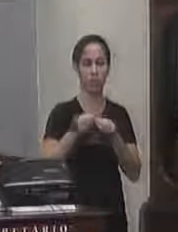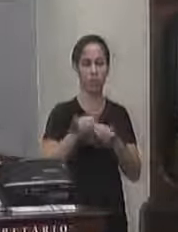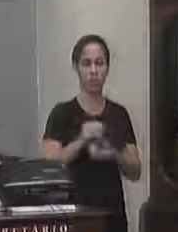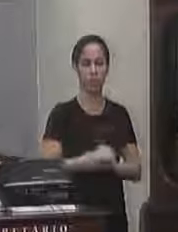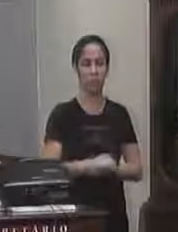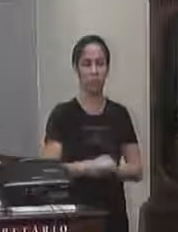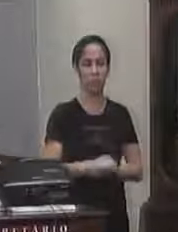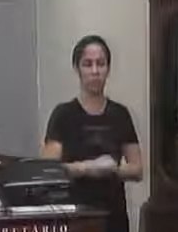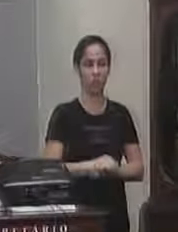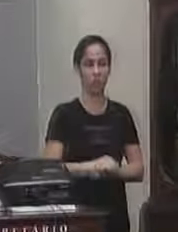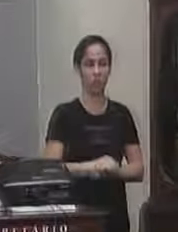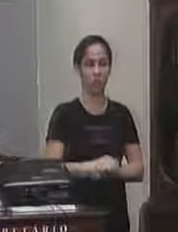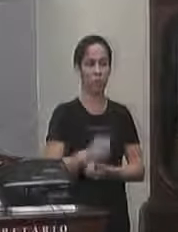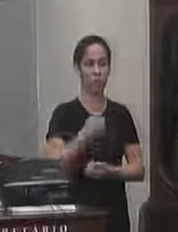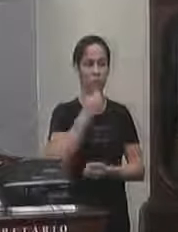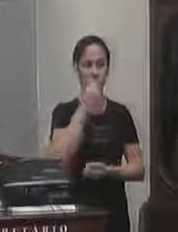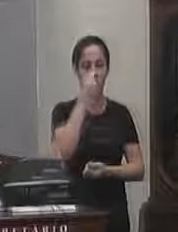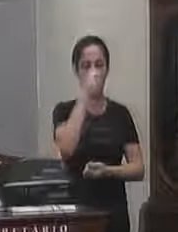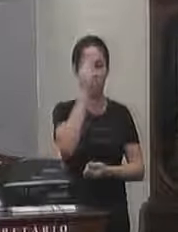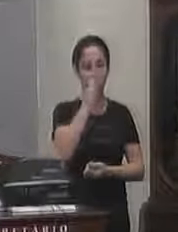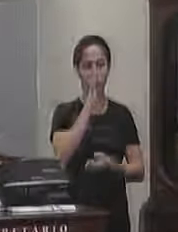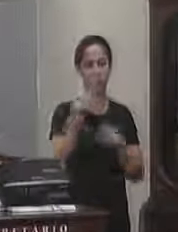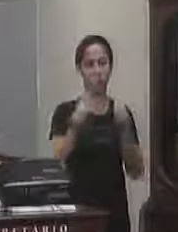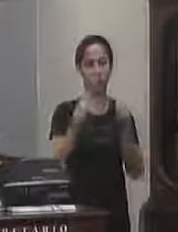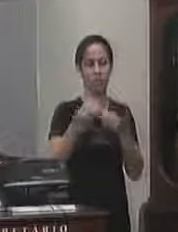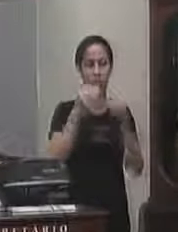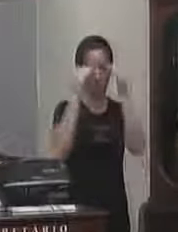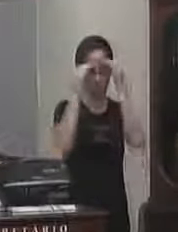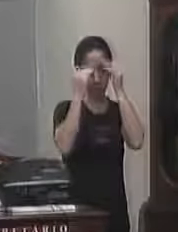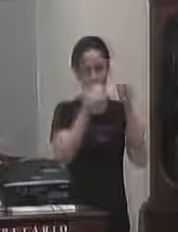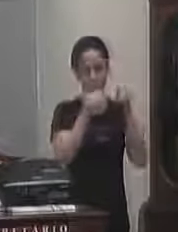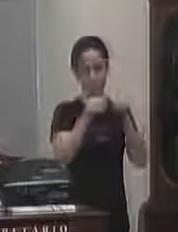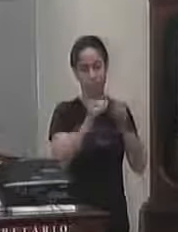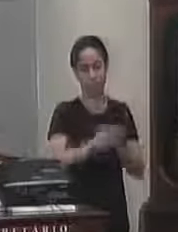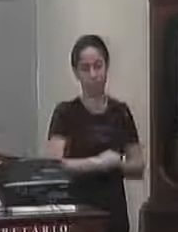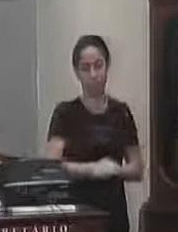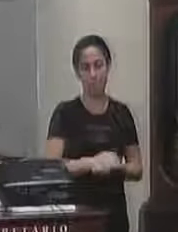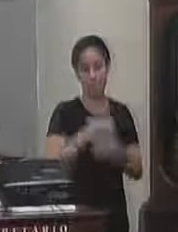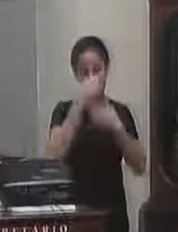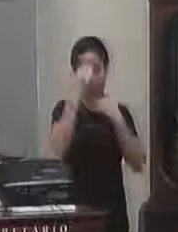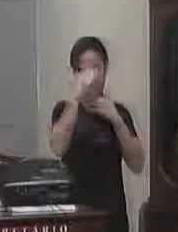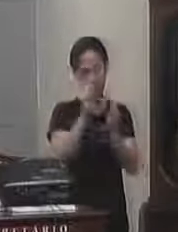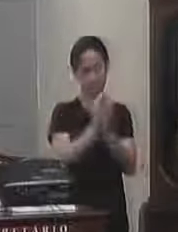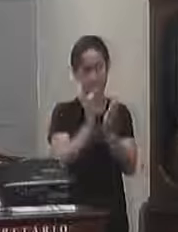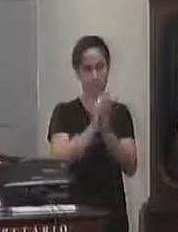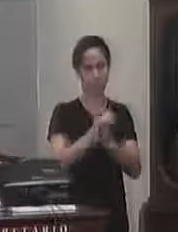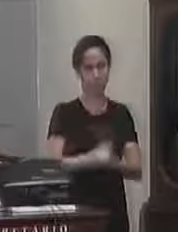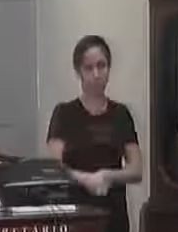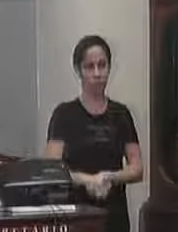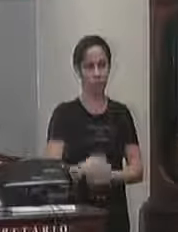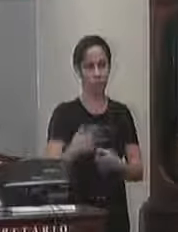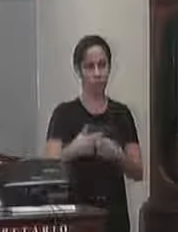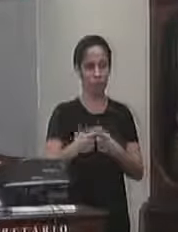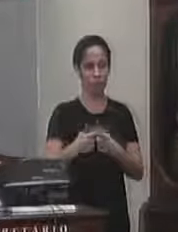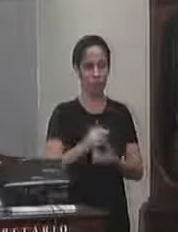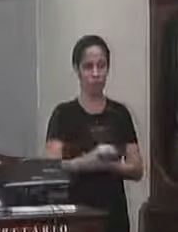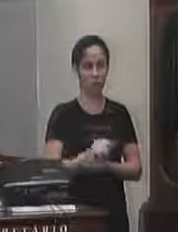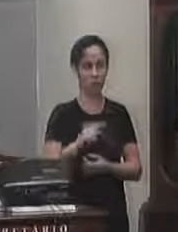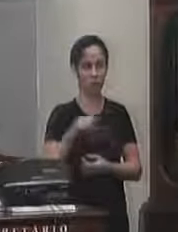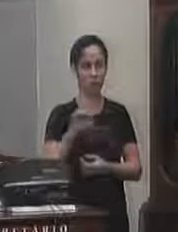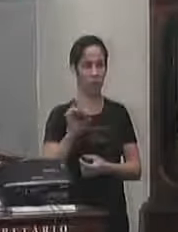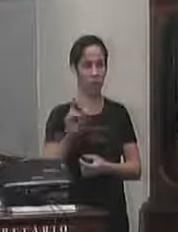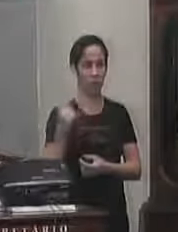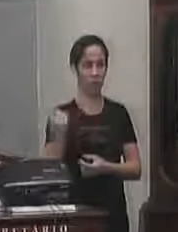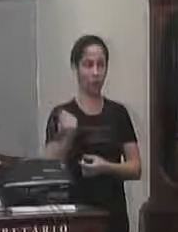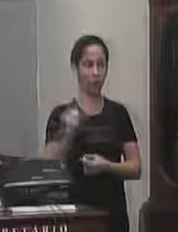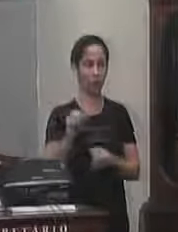admiração meu respeito queria agradecer sua equipe também porque a gente sozinho não